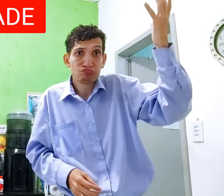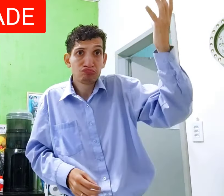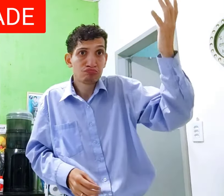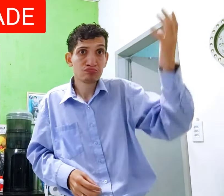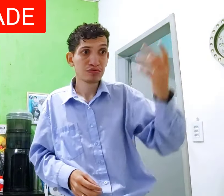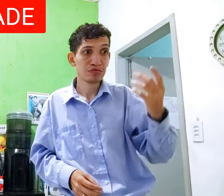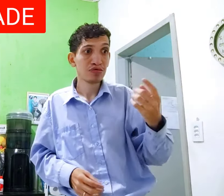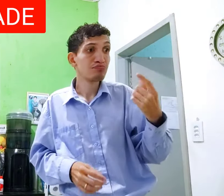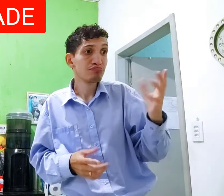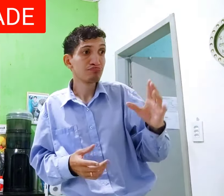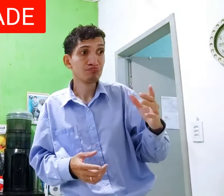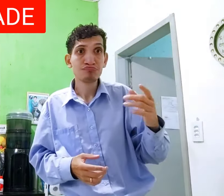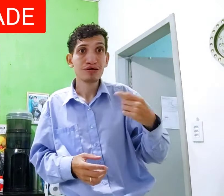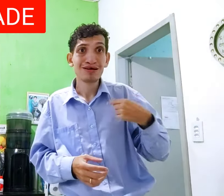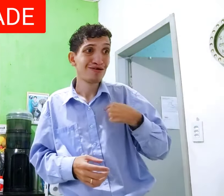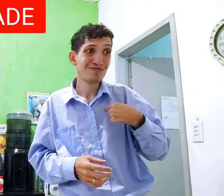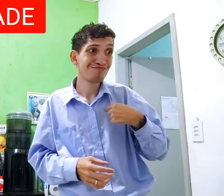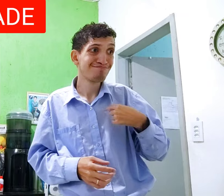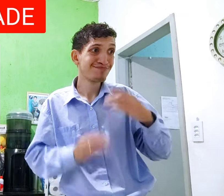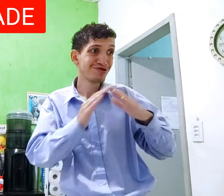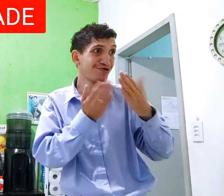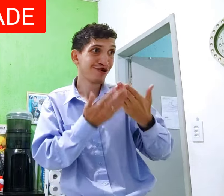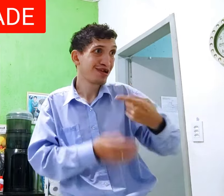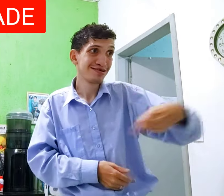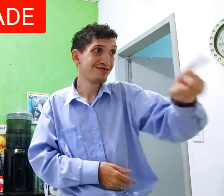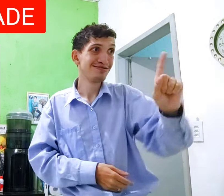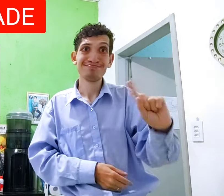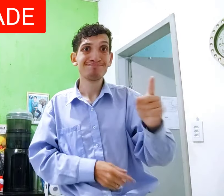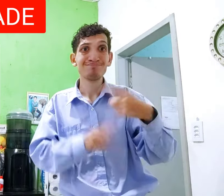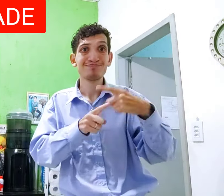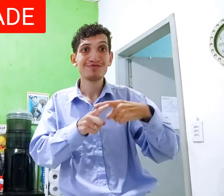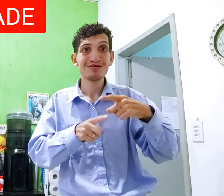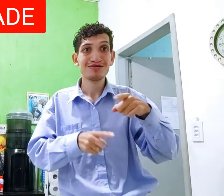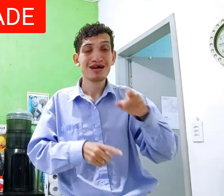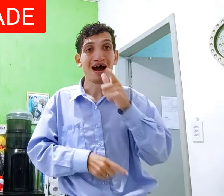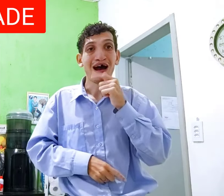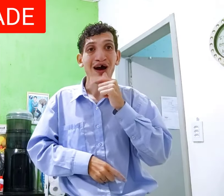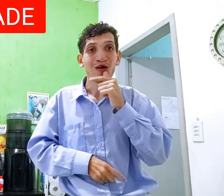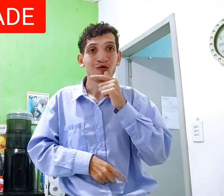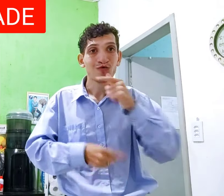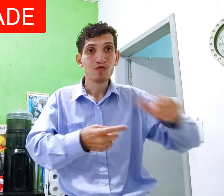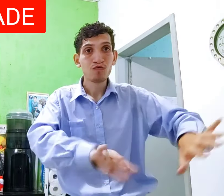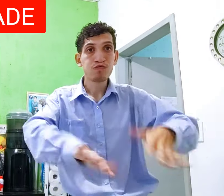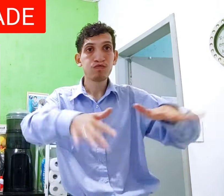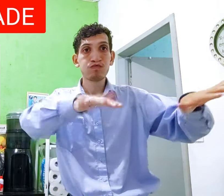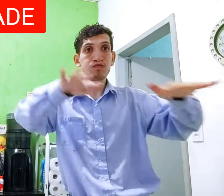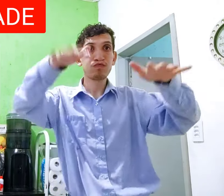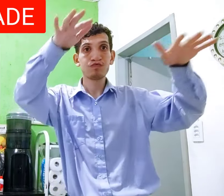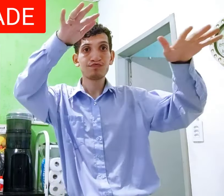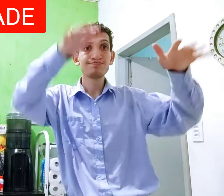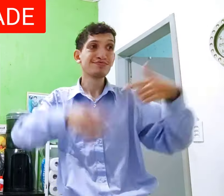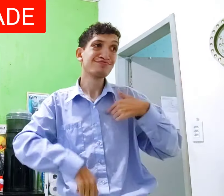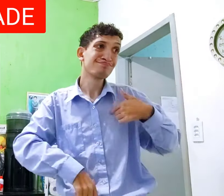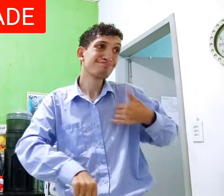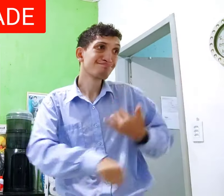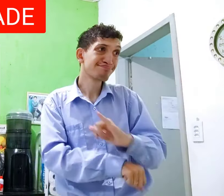AUSA-LIDADE Aí eu em escola não ir Porque Transmordou o rio